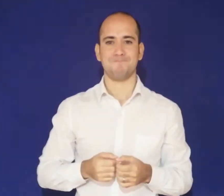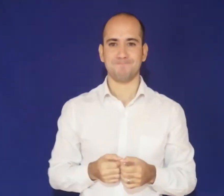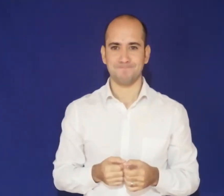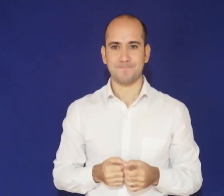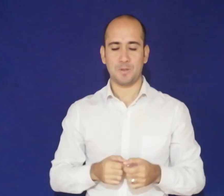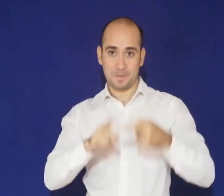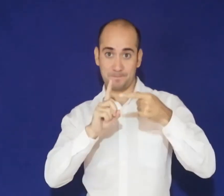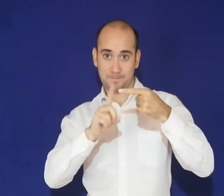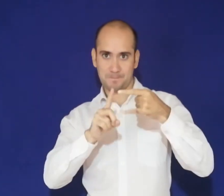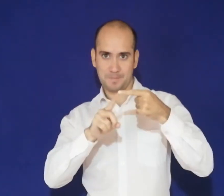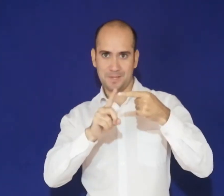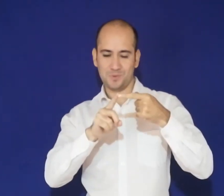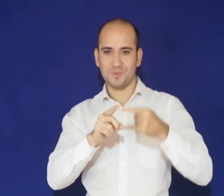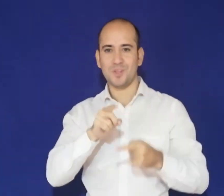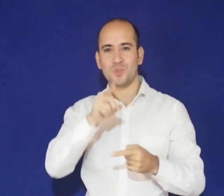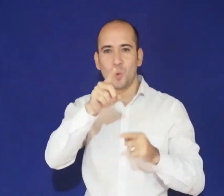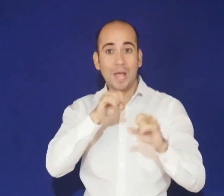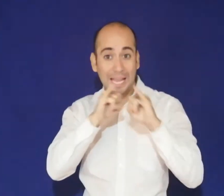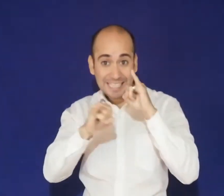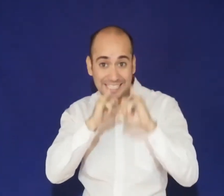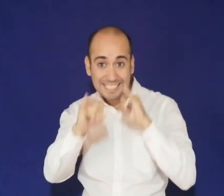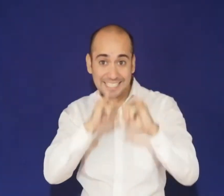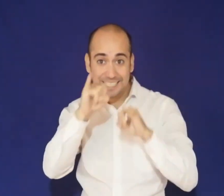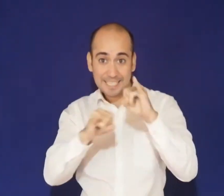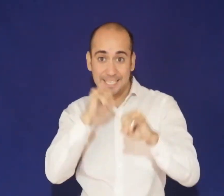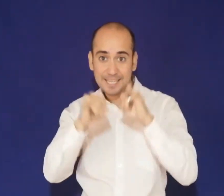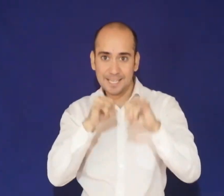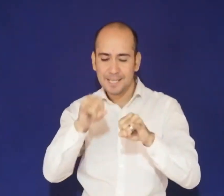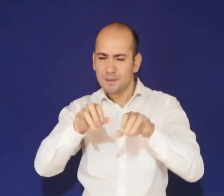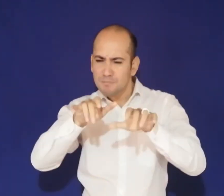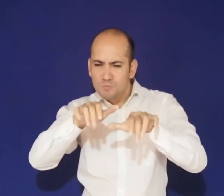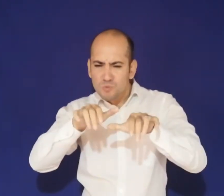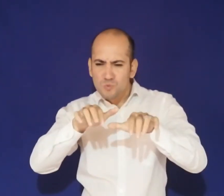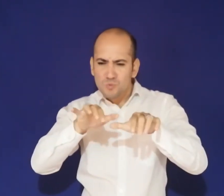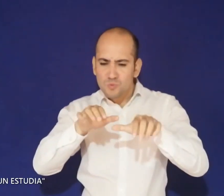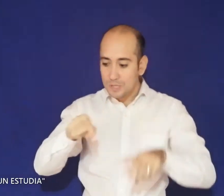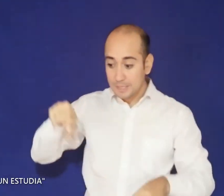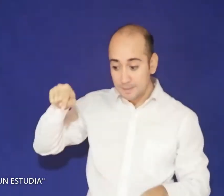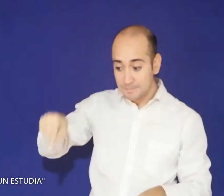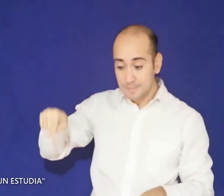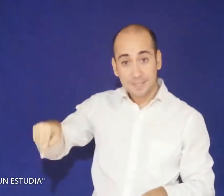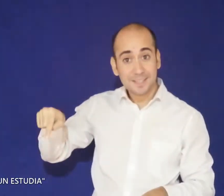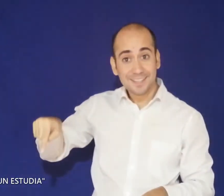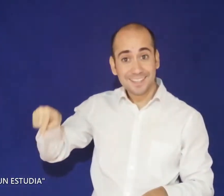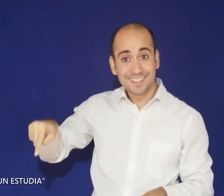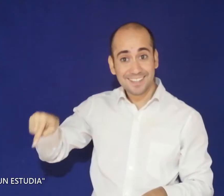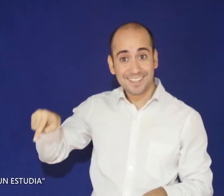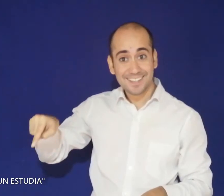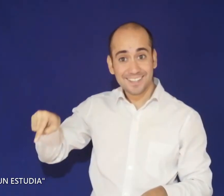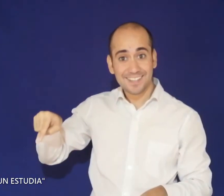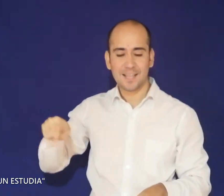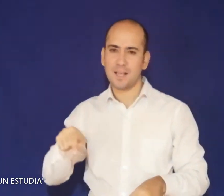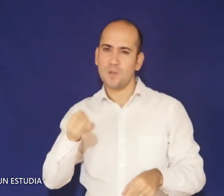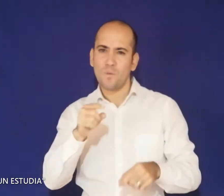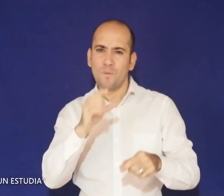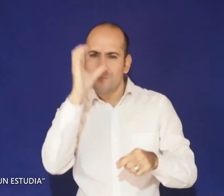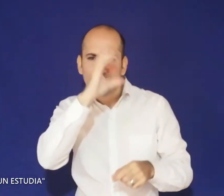primero, internet, ingresar al link que está acá abajo. Tu car, no,